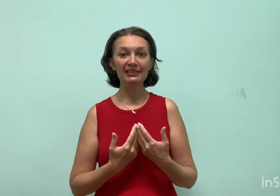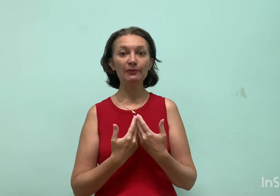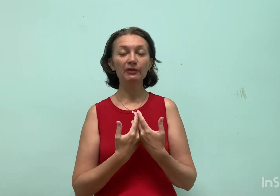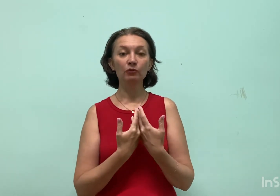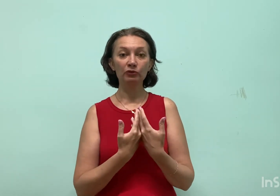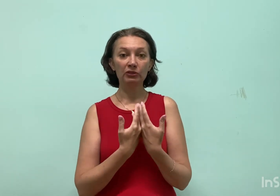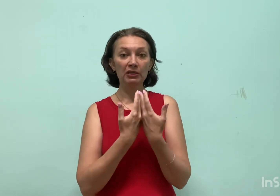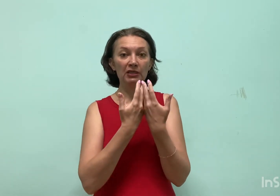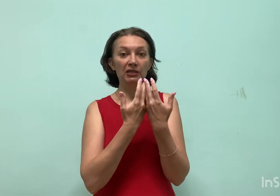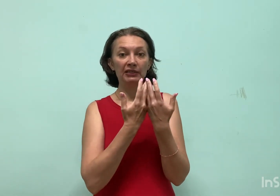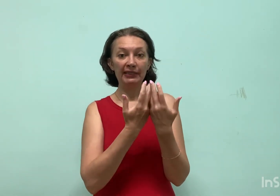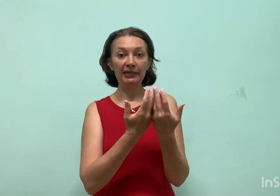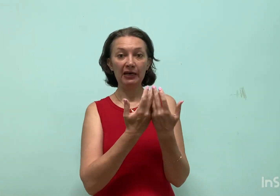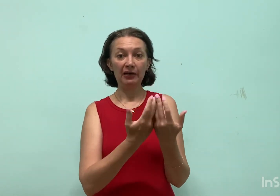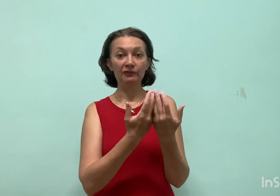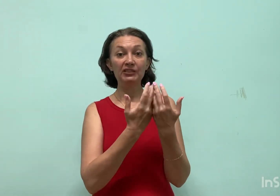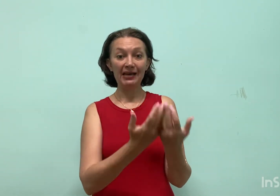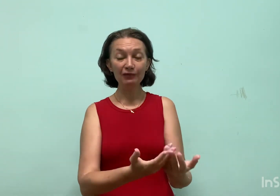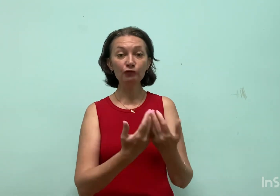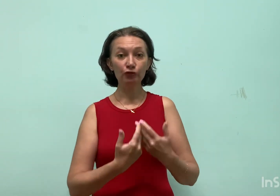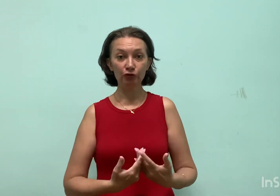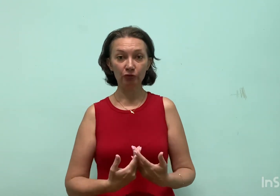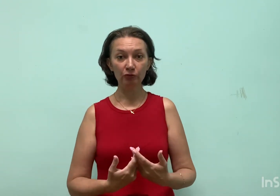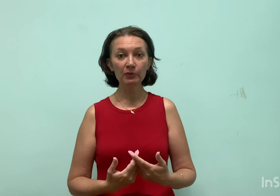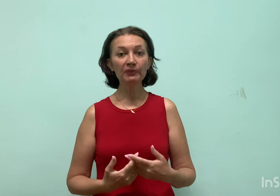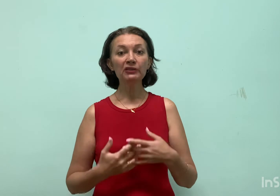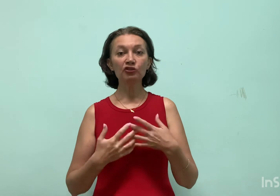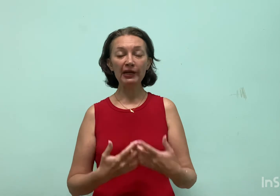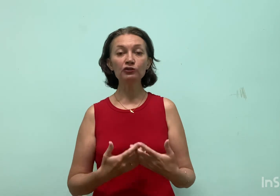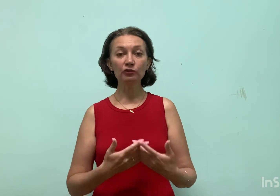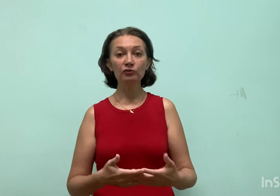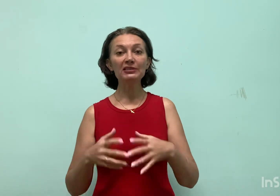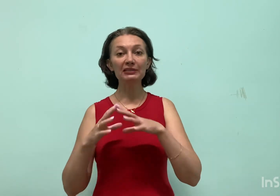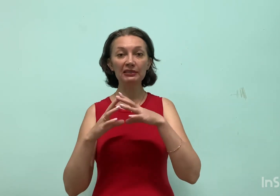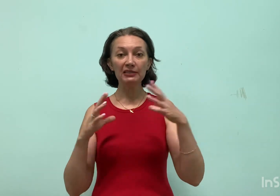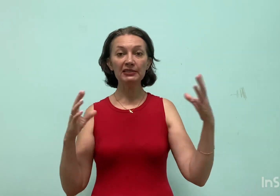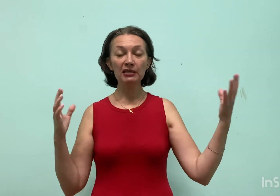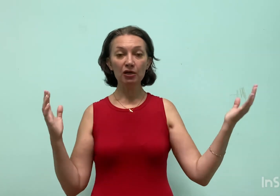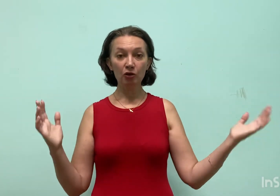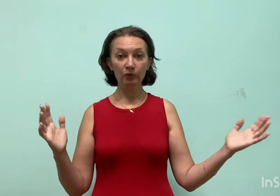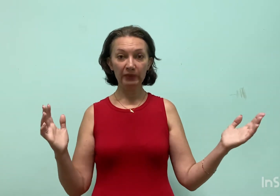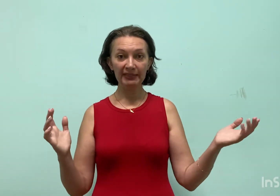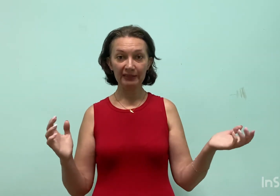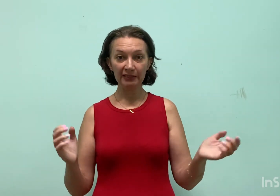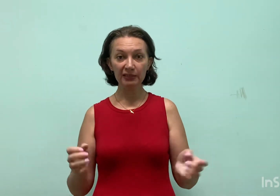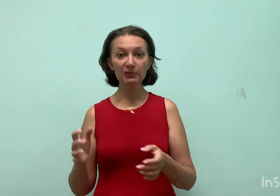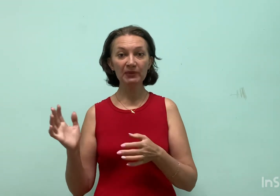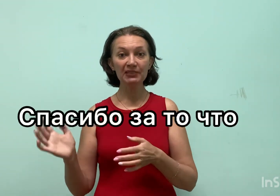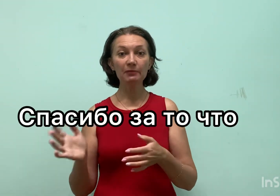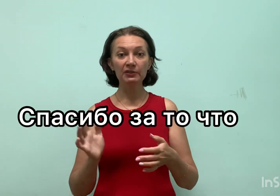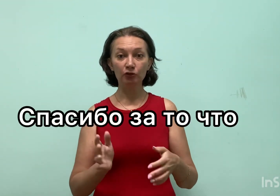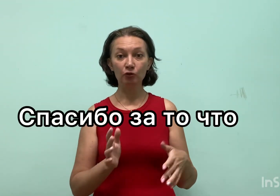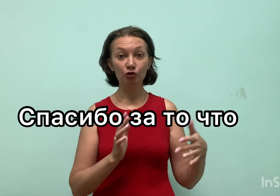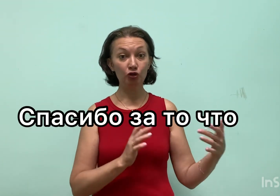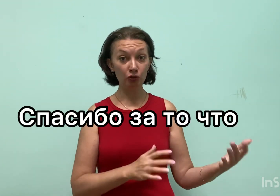something what they have done for you, try to use these complex sentences. Спасибо за то, что.